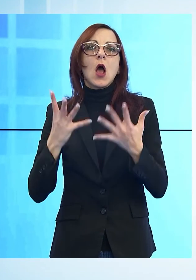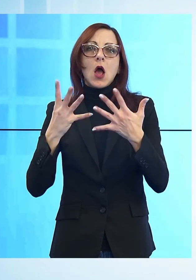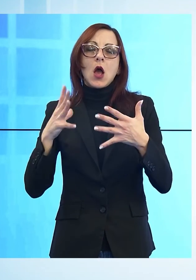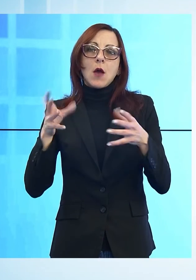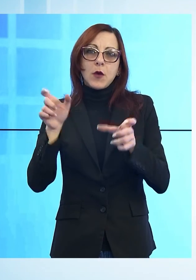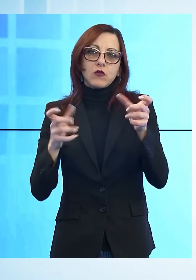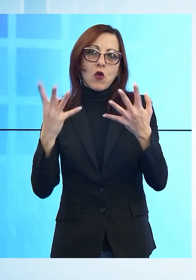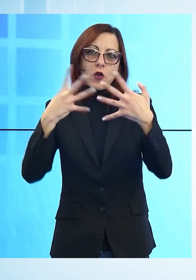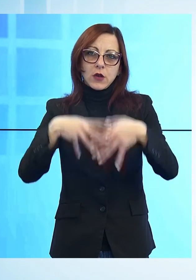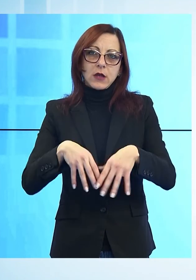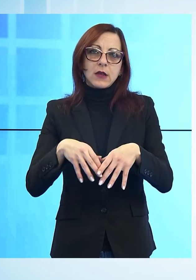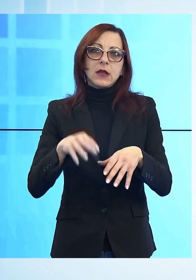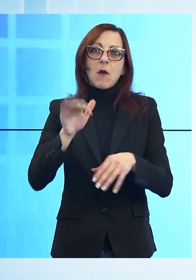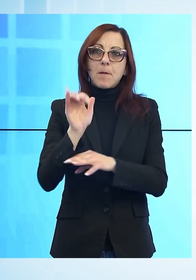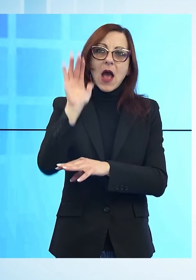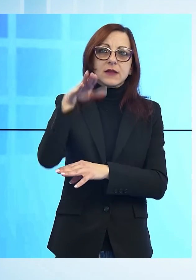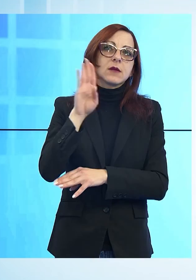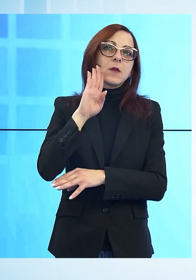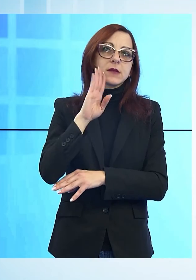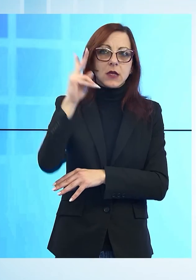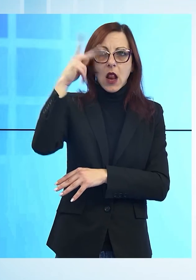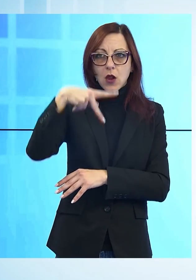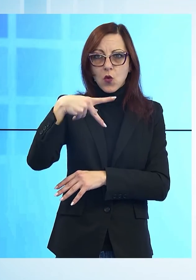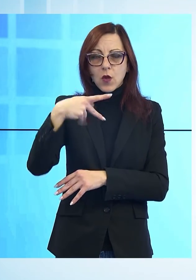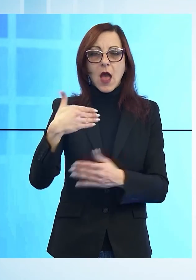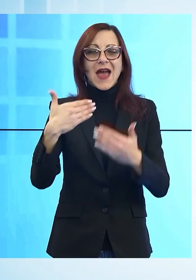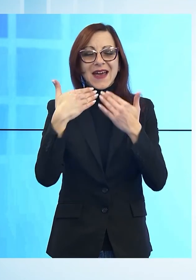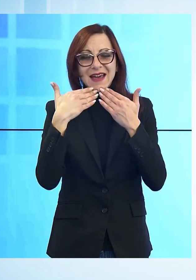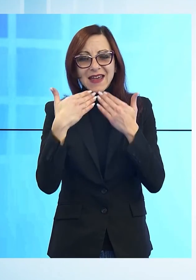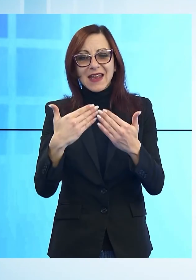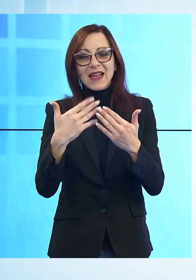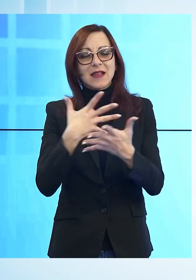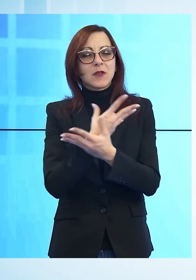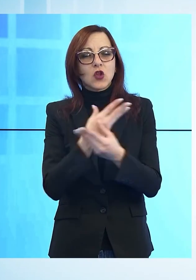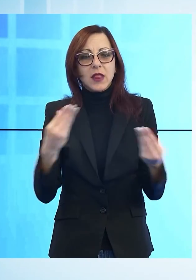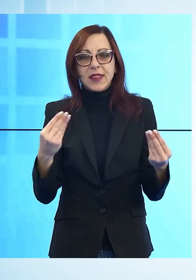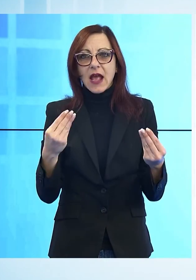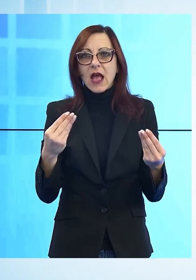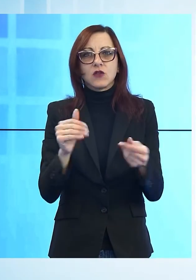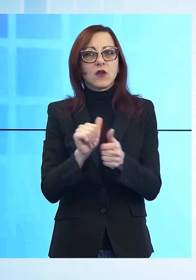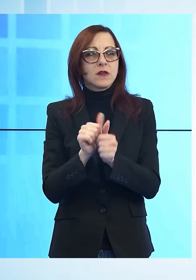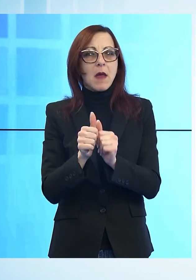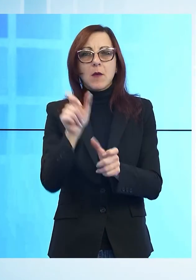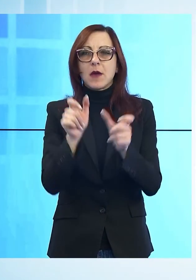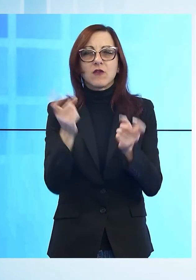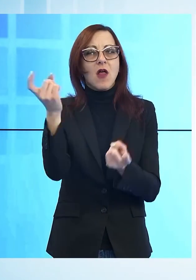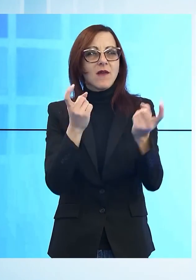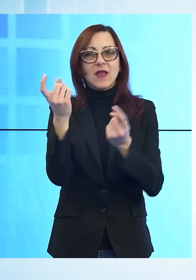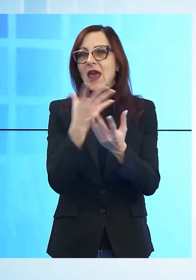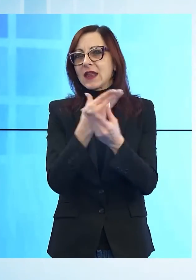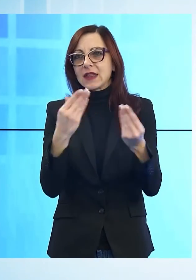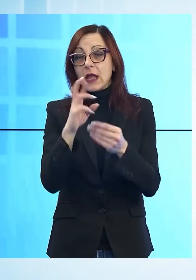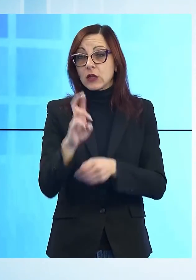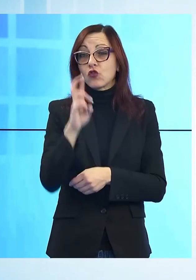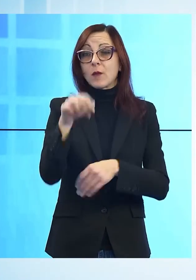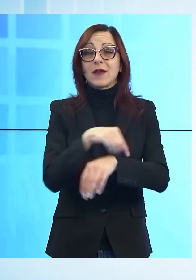maschile Lucca e un ringraziamento anche a tutti quelli, spero tanti, che parteciperanno, vi ripeto, domenica